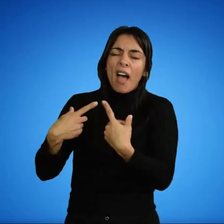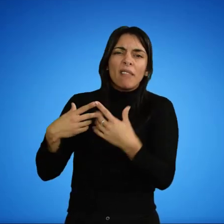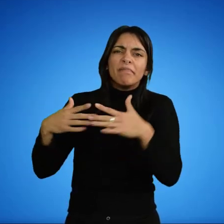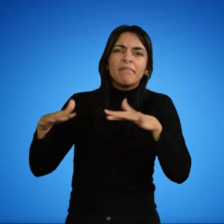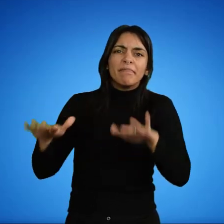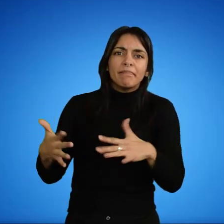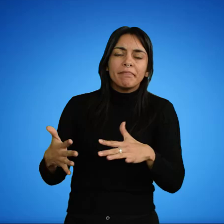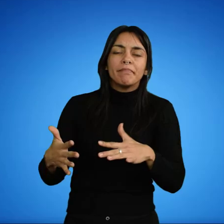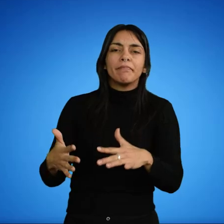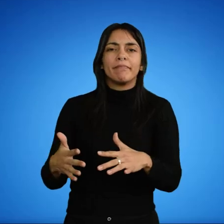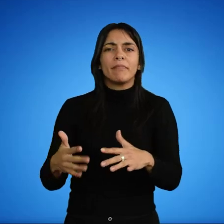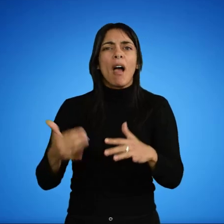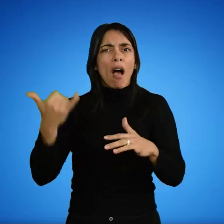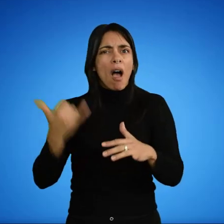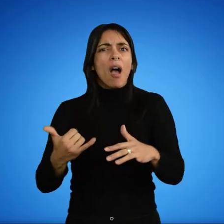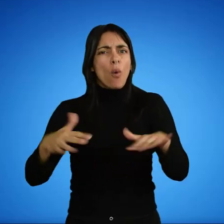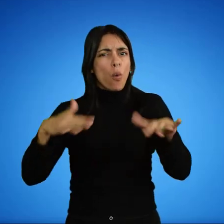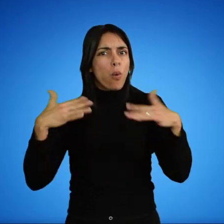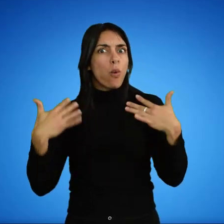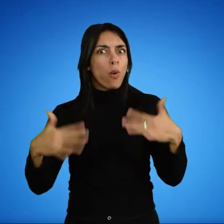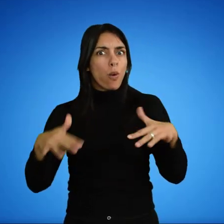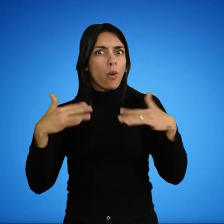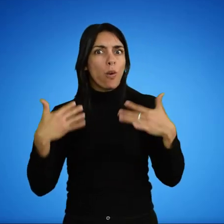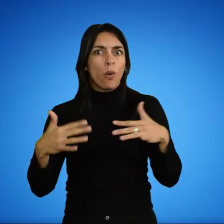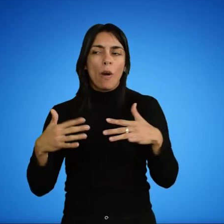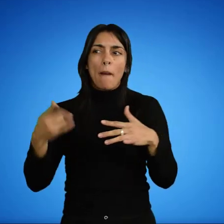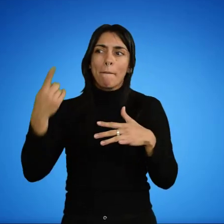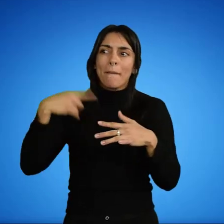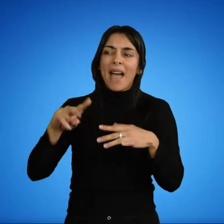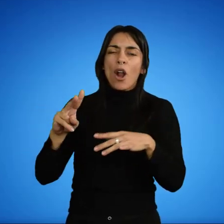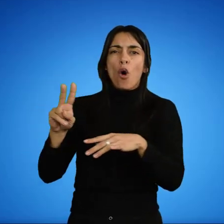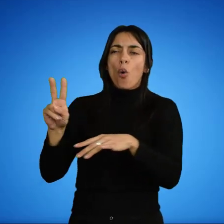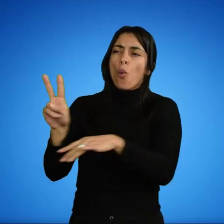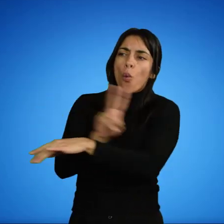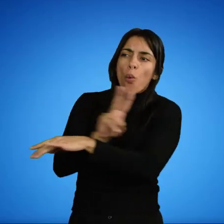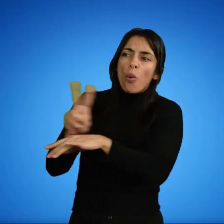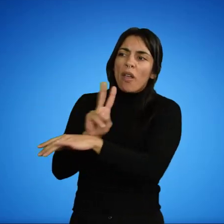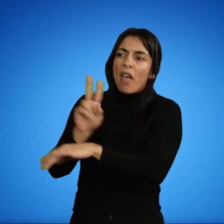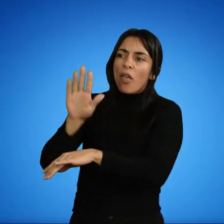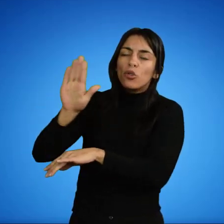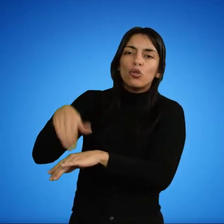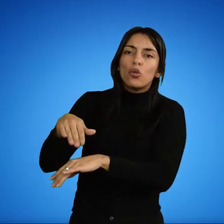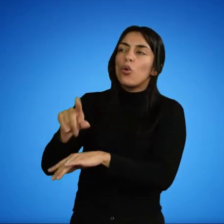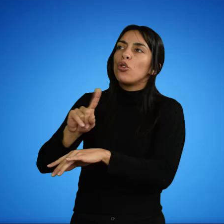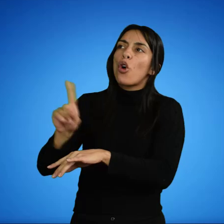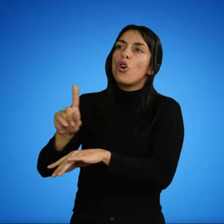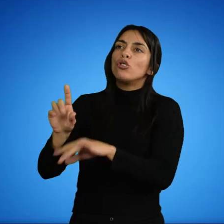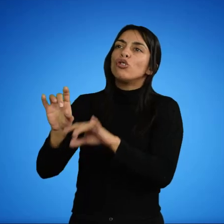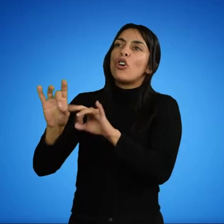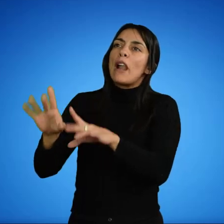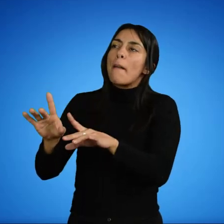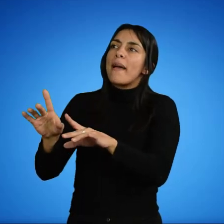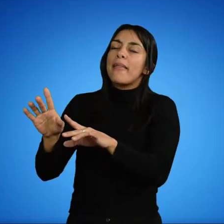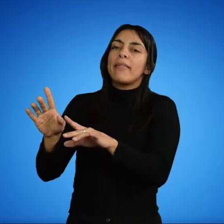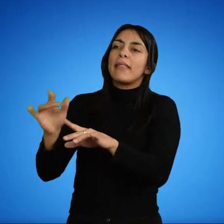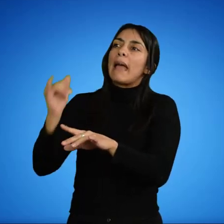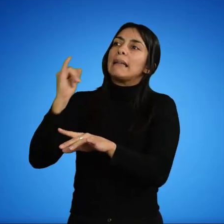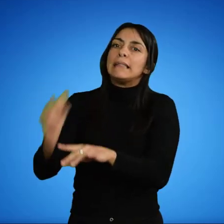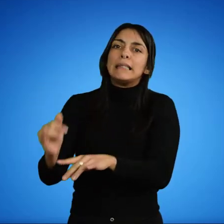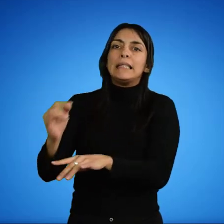Pues son muchos y muchas, aunque su conservación no debería depender de los beneficios que repercuten directamente en el ser